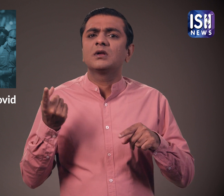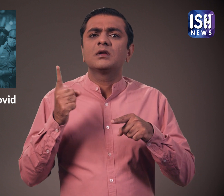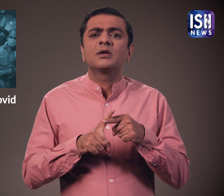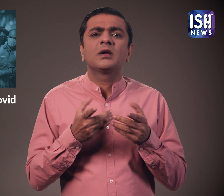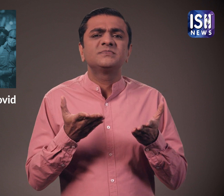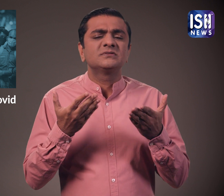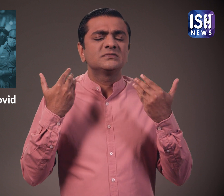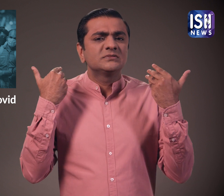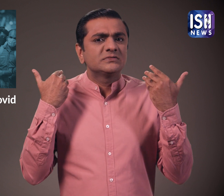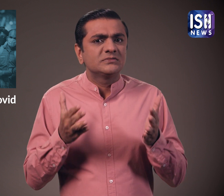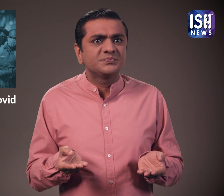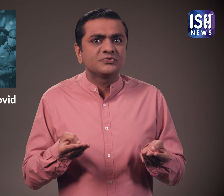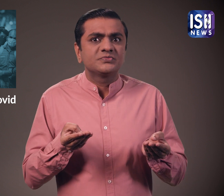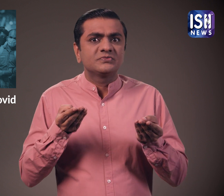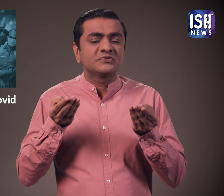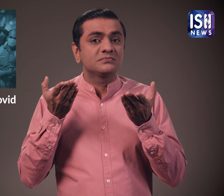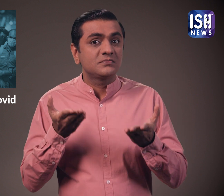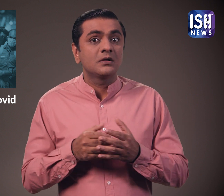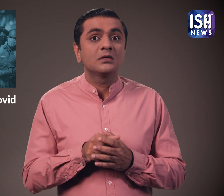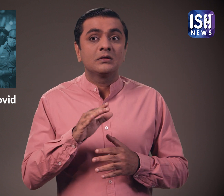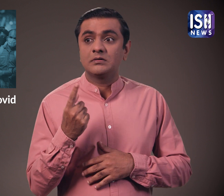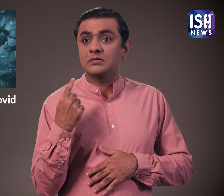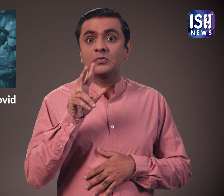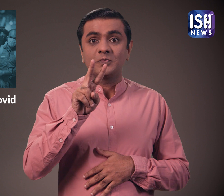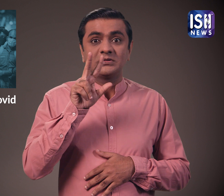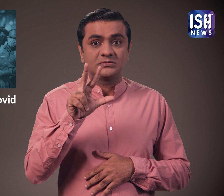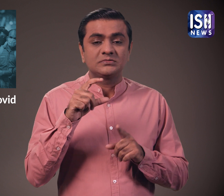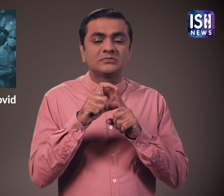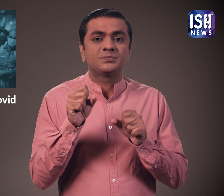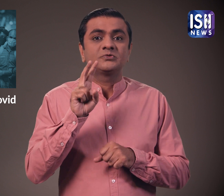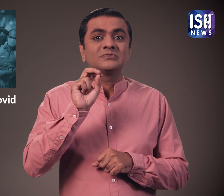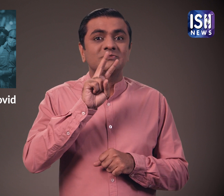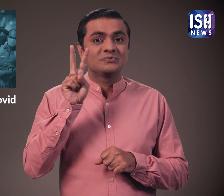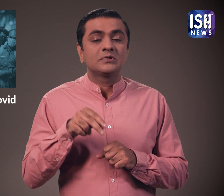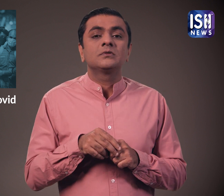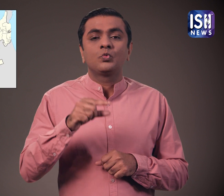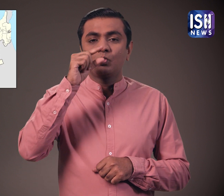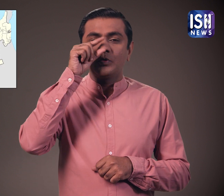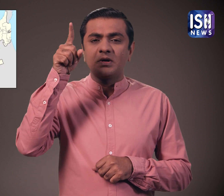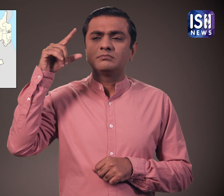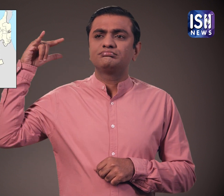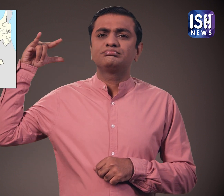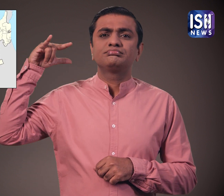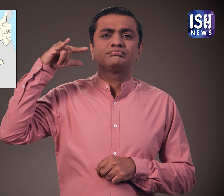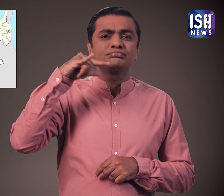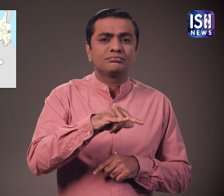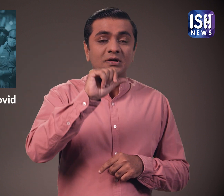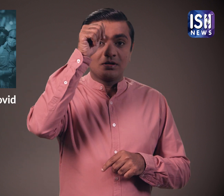है ये भगवान 28 दिसंबर 2022 को दुबई से आने वाले दो